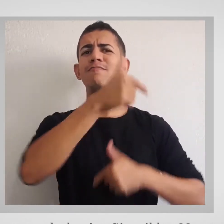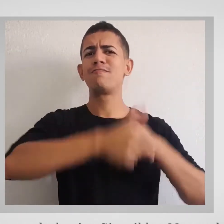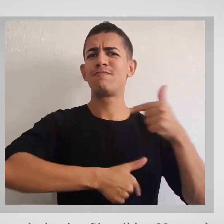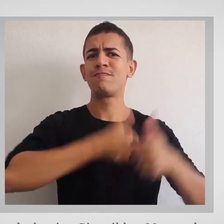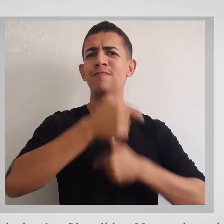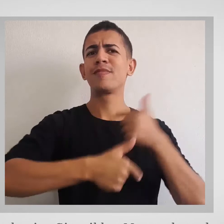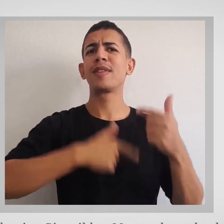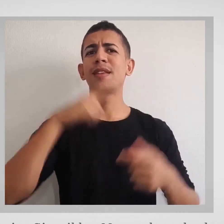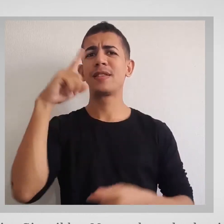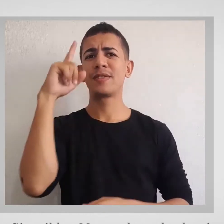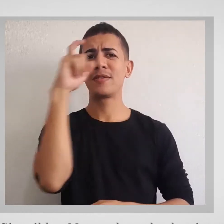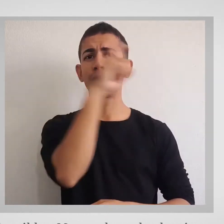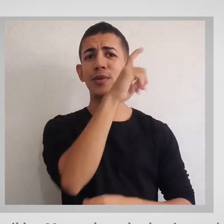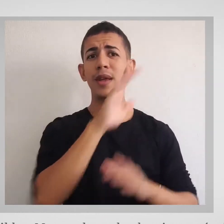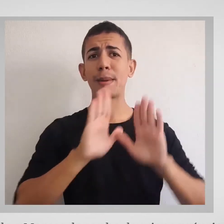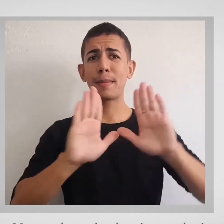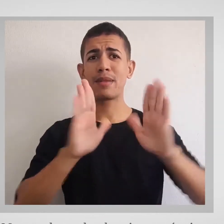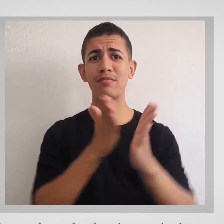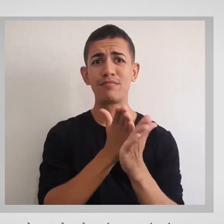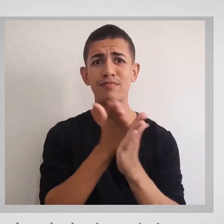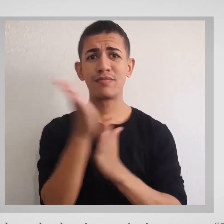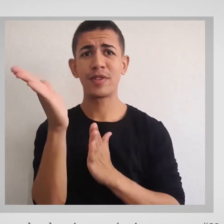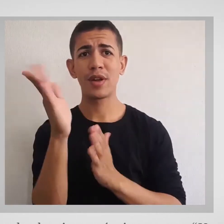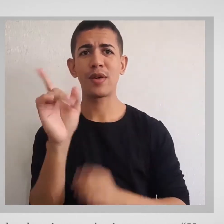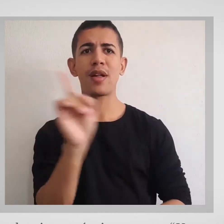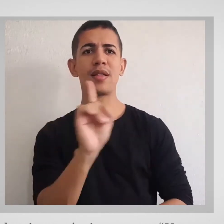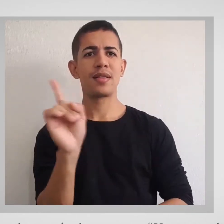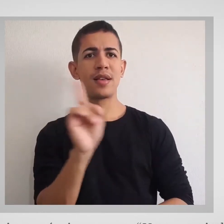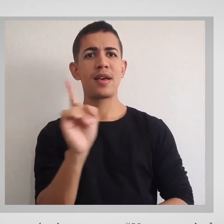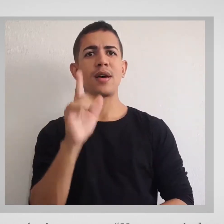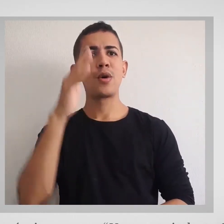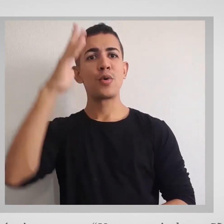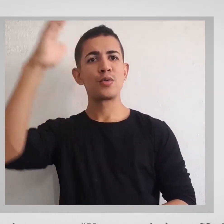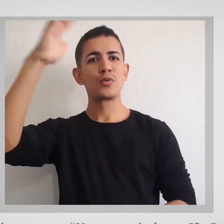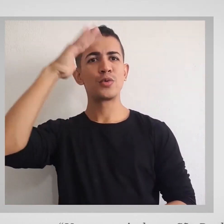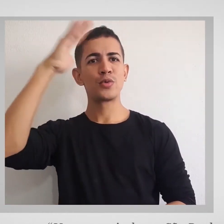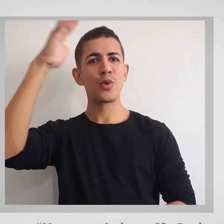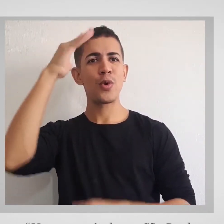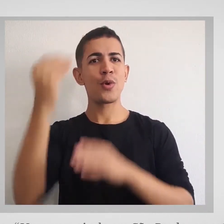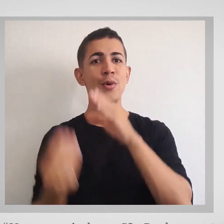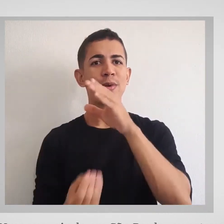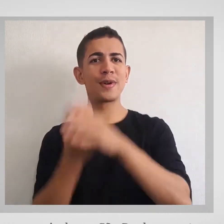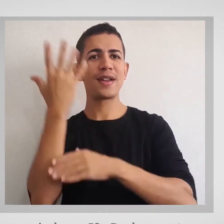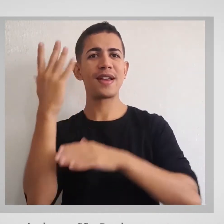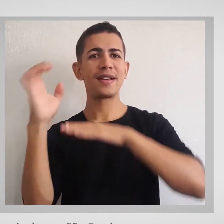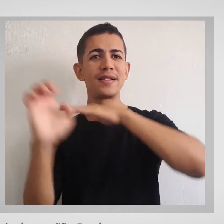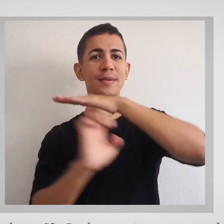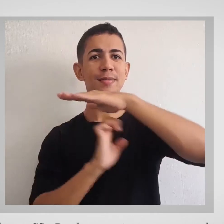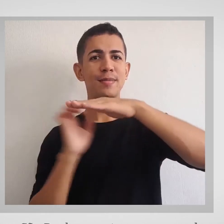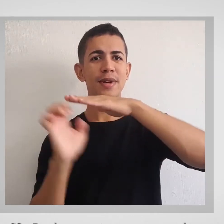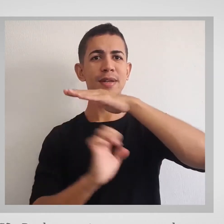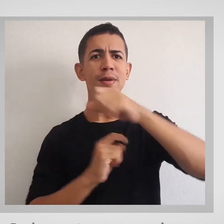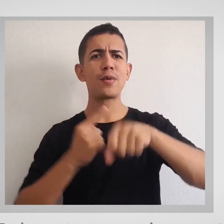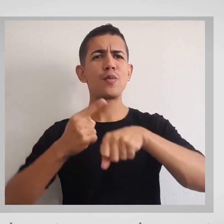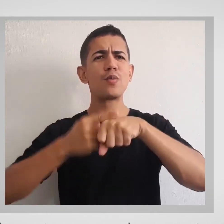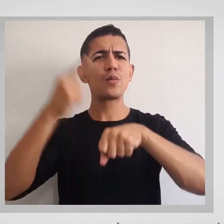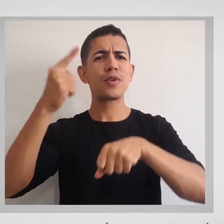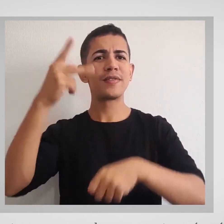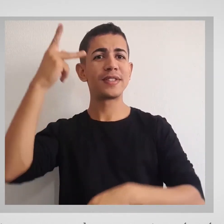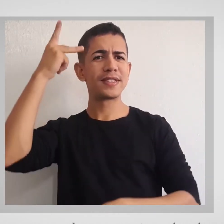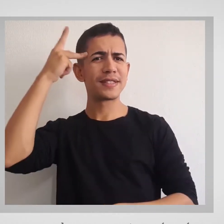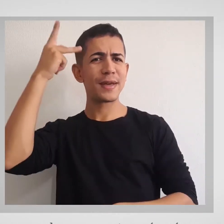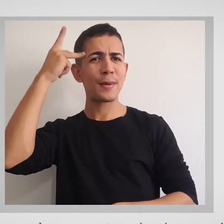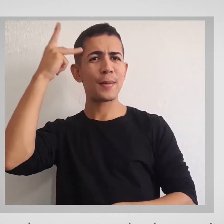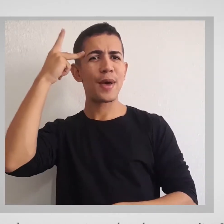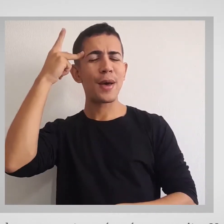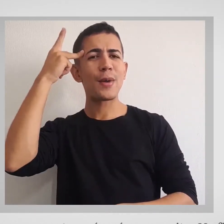nada desviou o Ivanildo e Marcos do sonho de criar a própria empresa. Uma vez, ainda em São Paulo, eu estava namorando uma